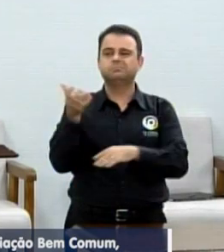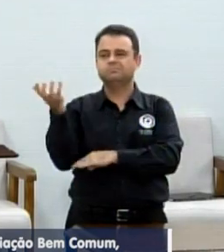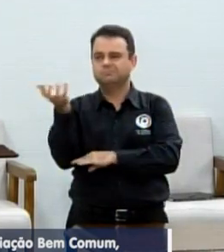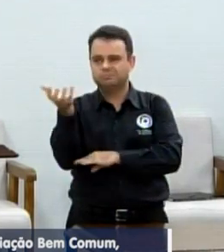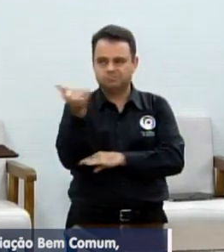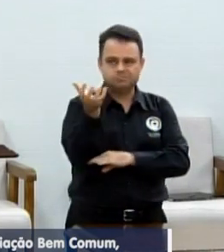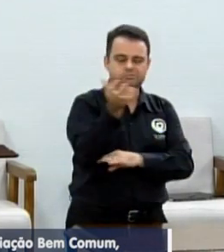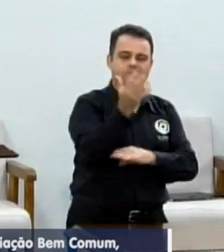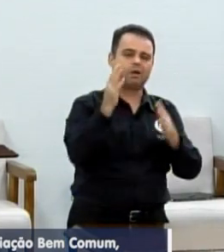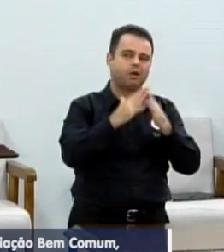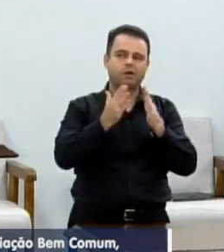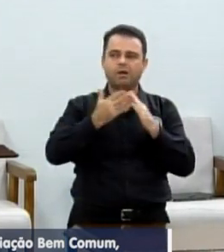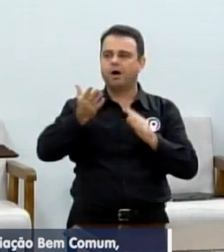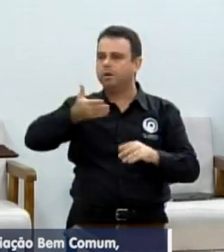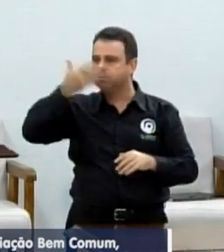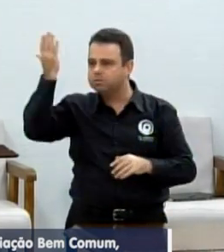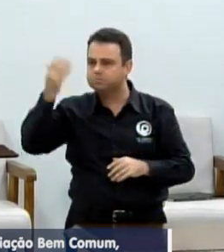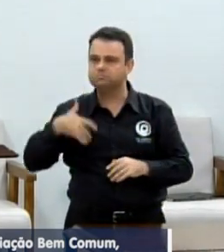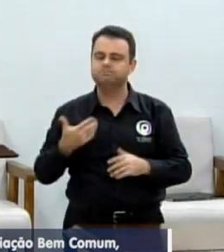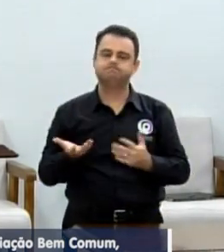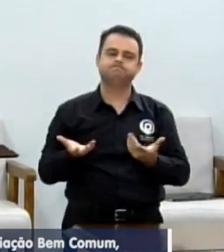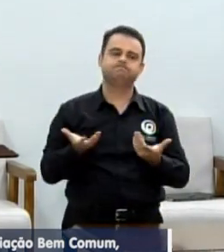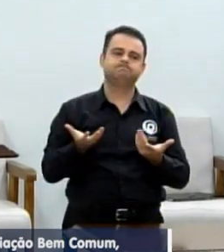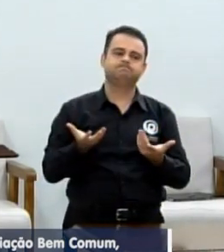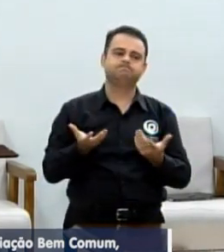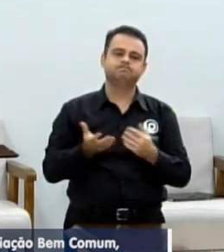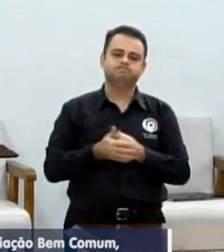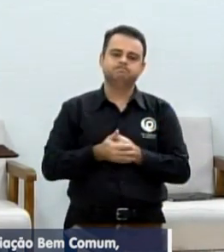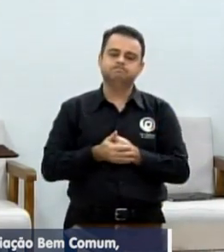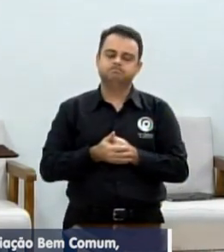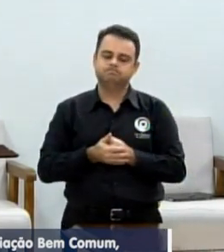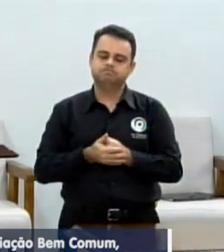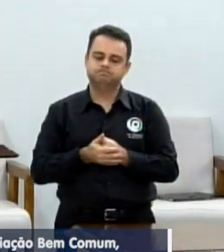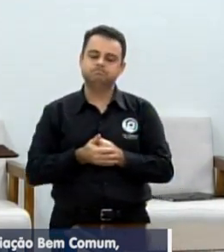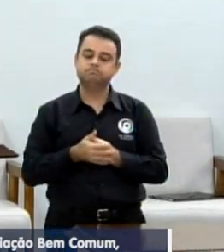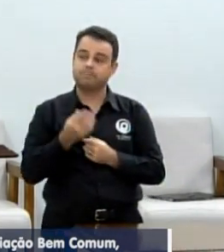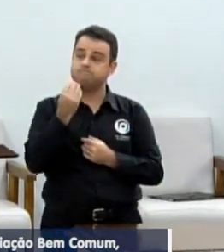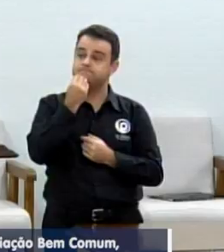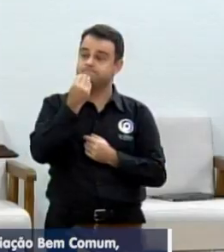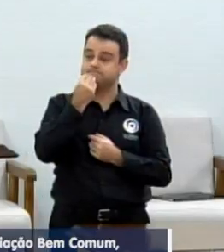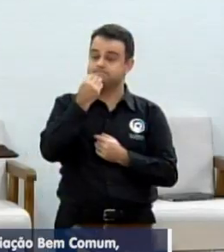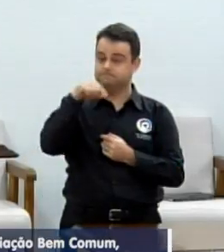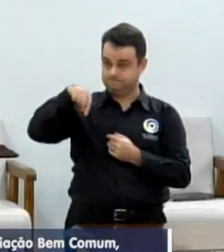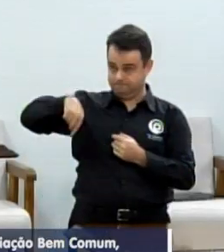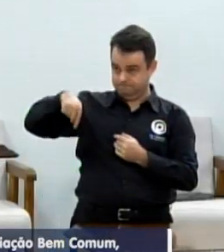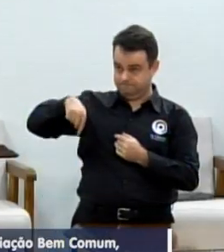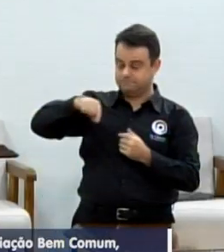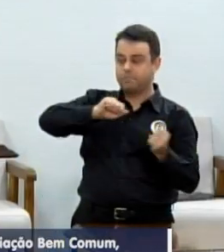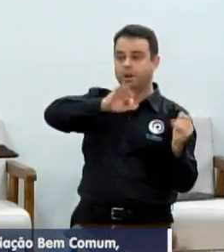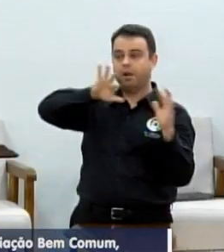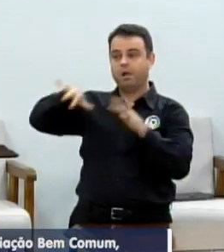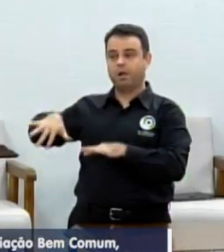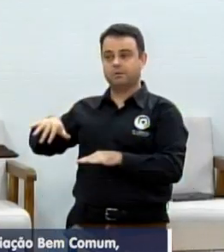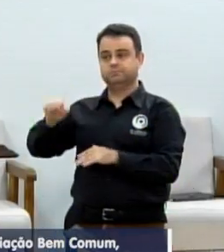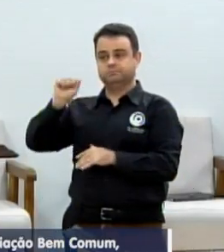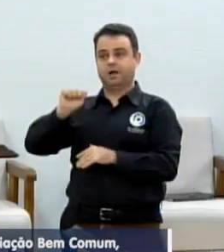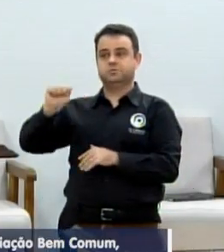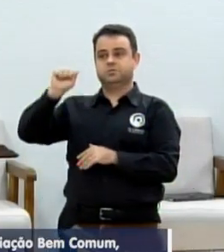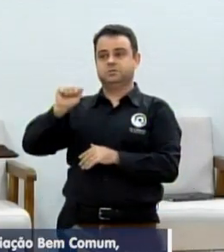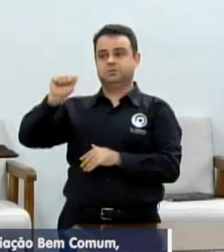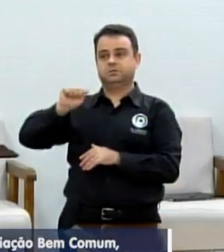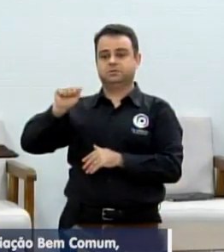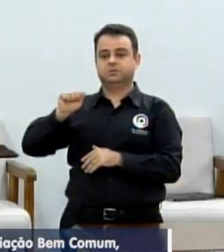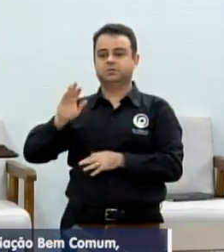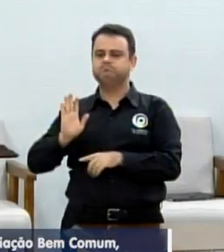pessoas que estão vítimas da drogadição, têm a oportunidade de retomar a sua